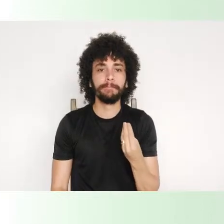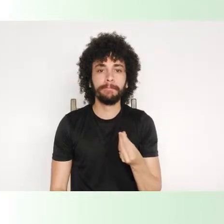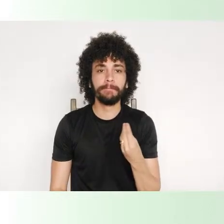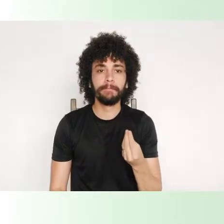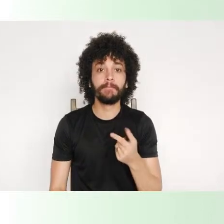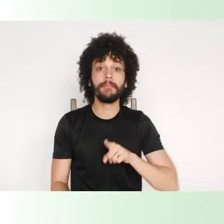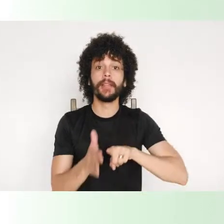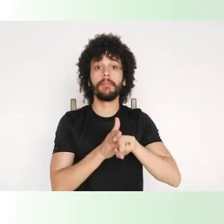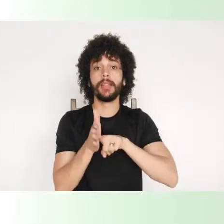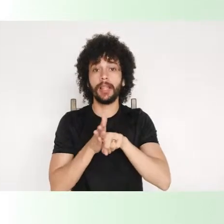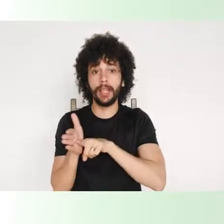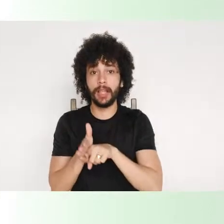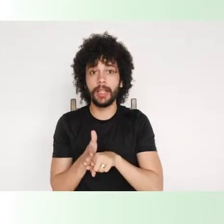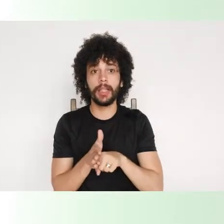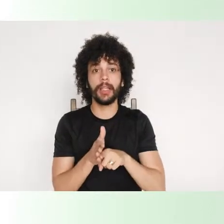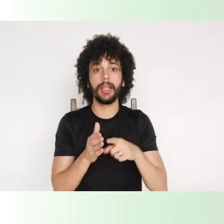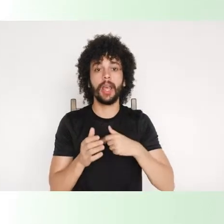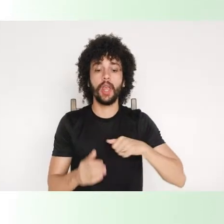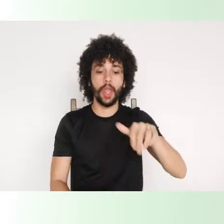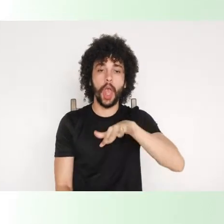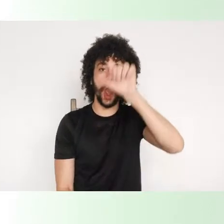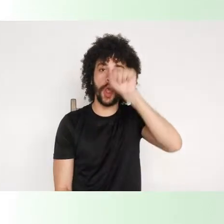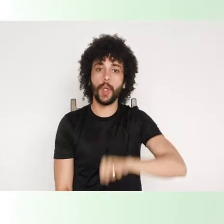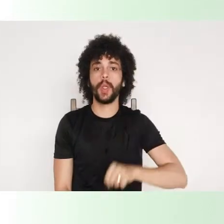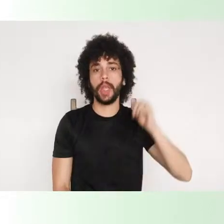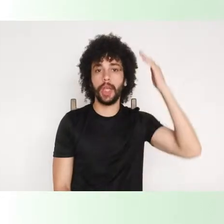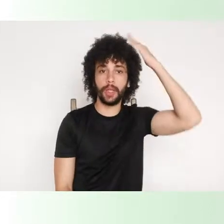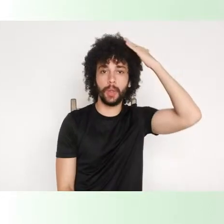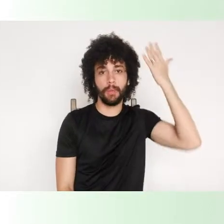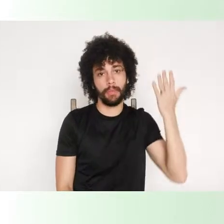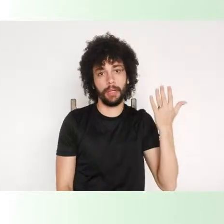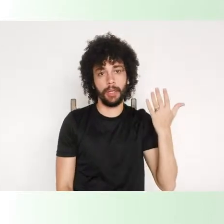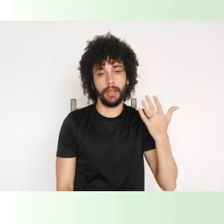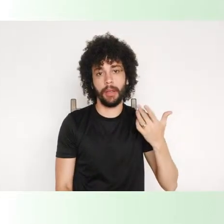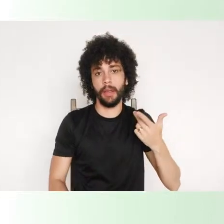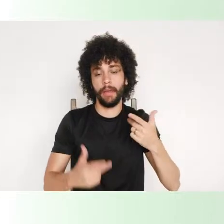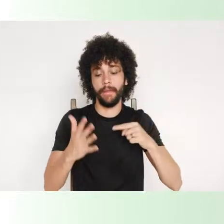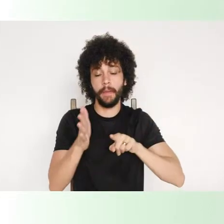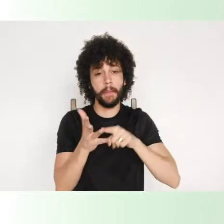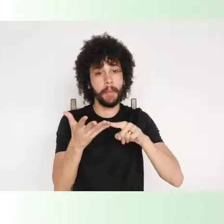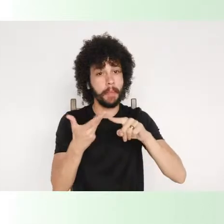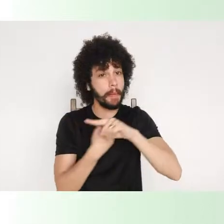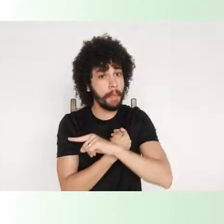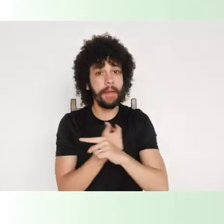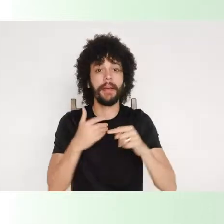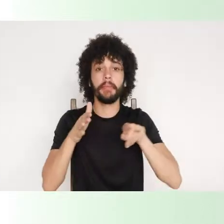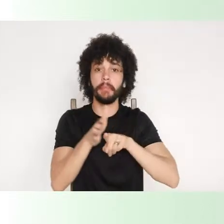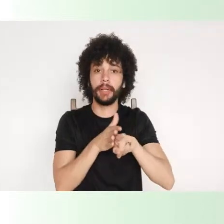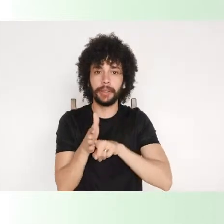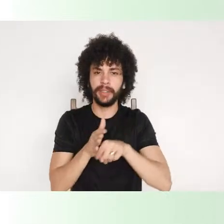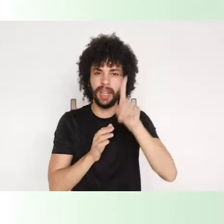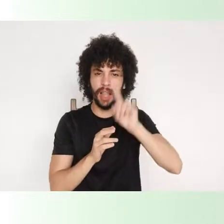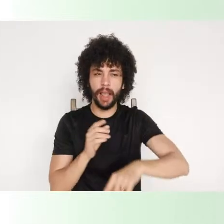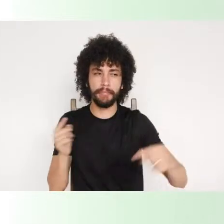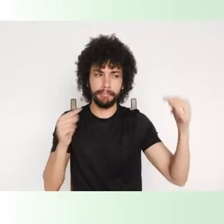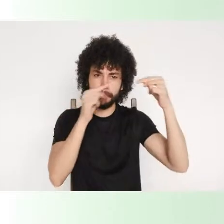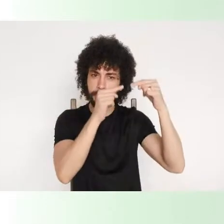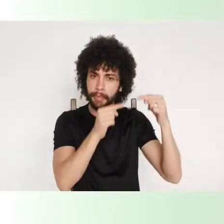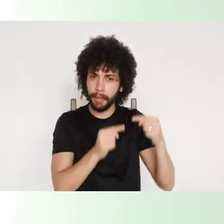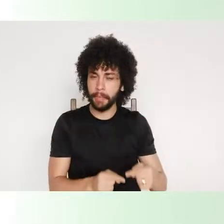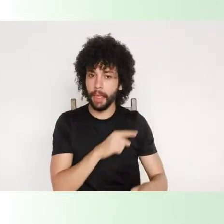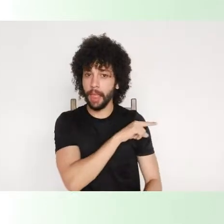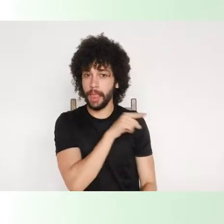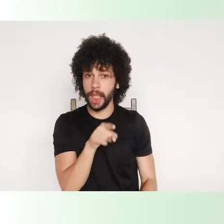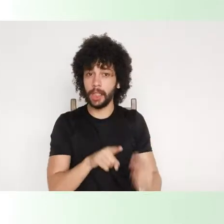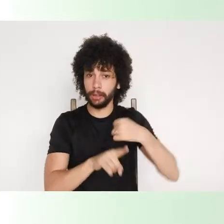pesquisando no sudeste do Pará. Essas pesquisas, elas estão correspondendo às demandas